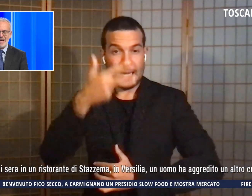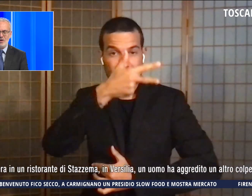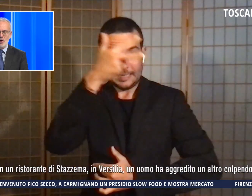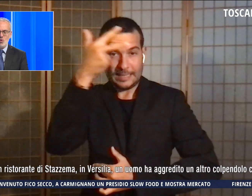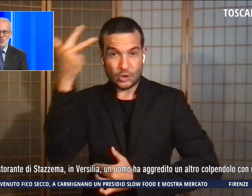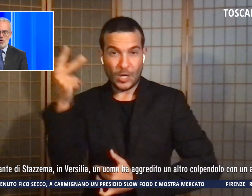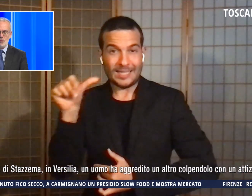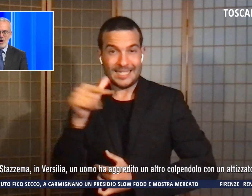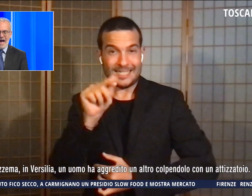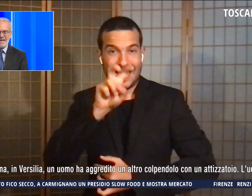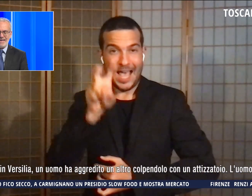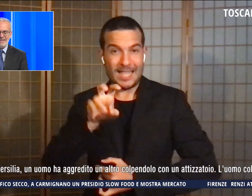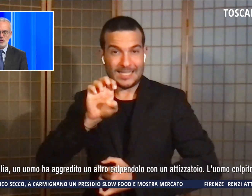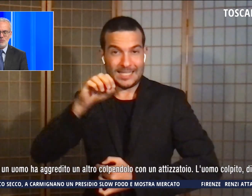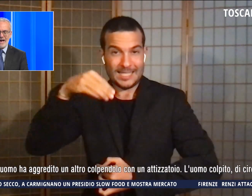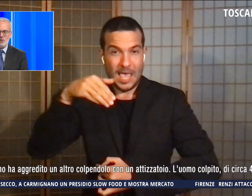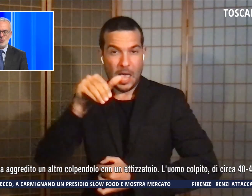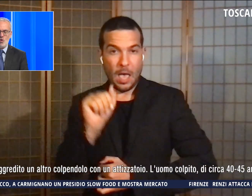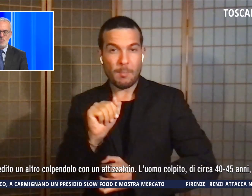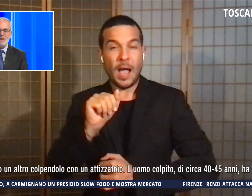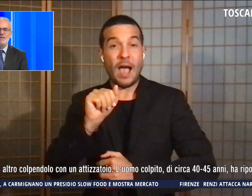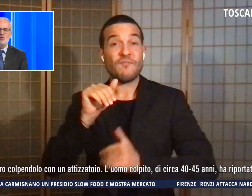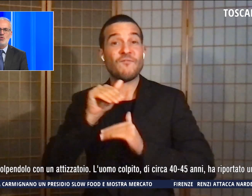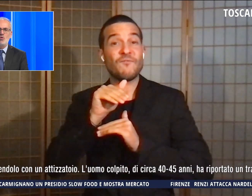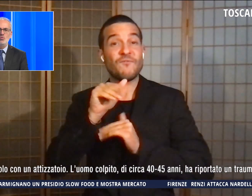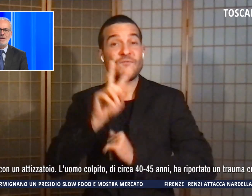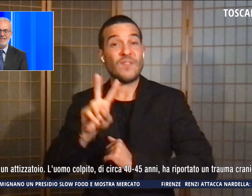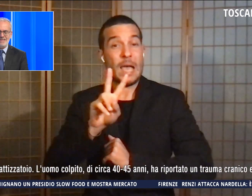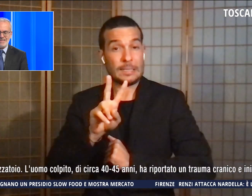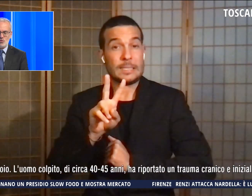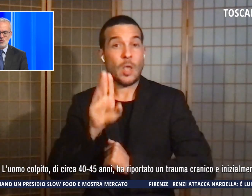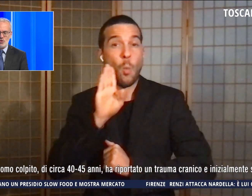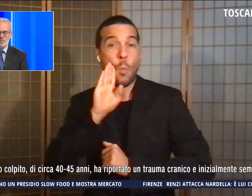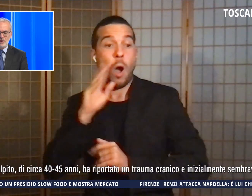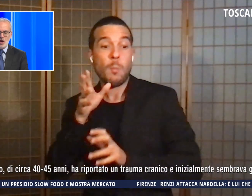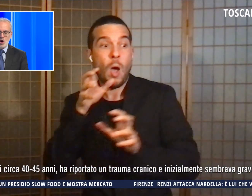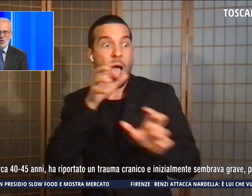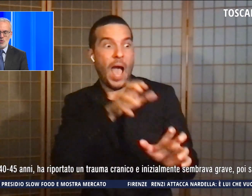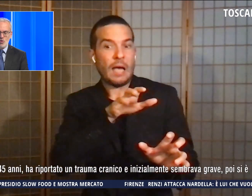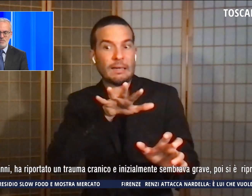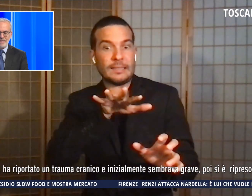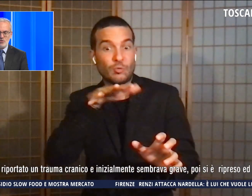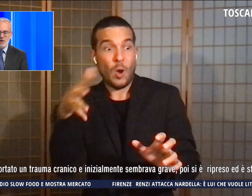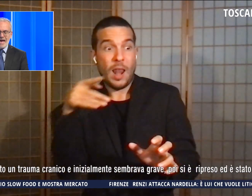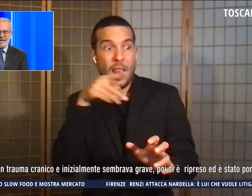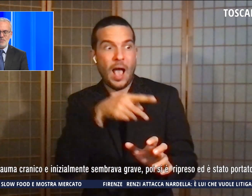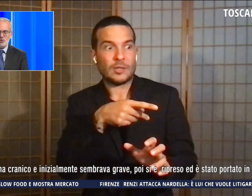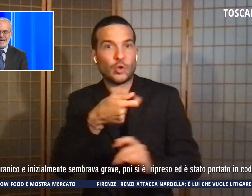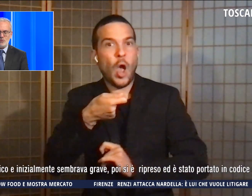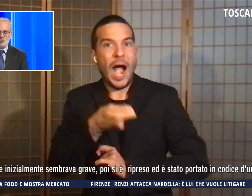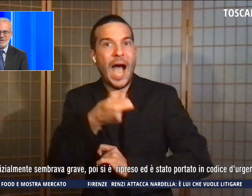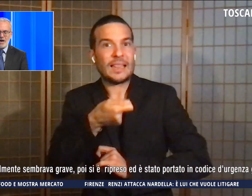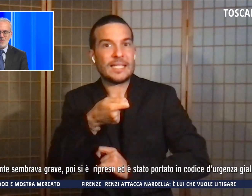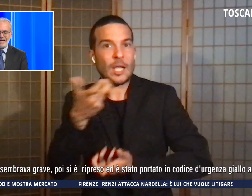Versilia, un uomo ha aggredito un altro colpendolo con un attizzatoio. L'uomo colpito ha